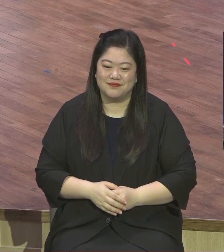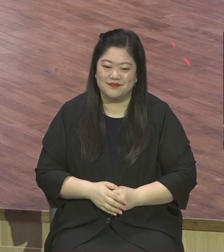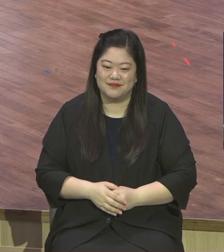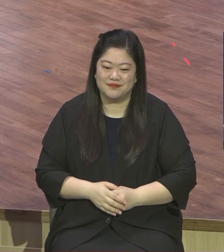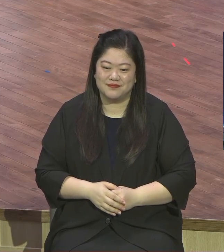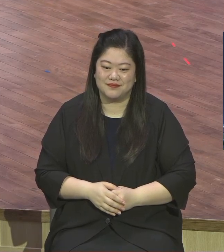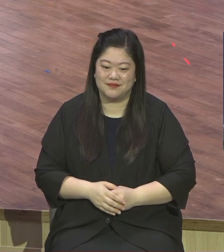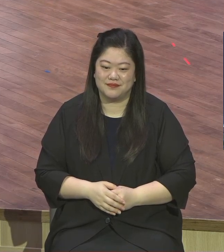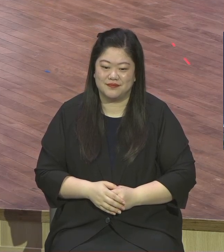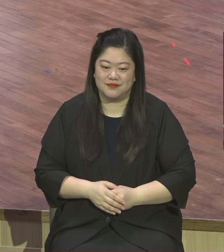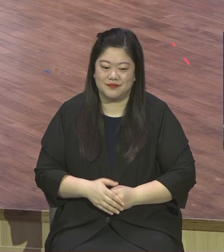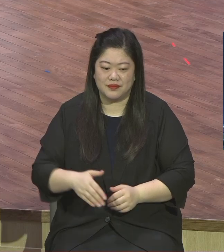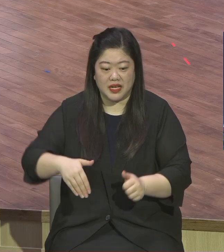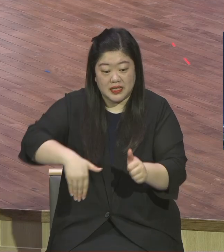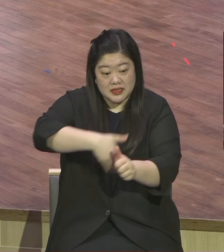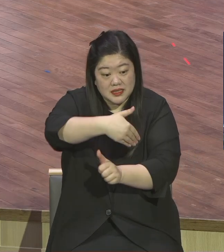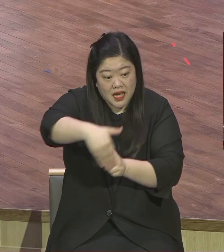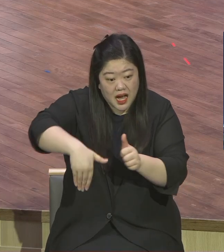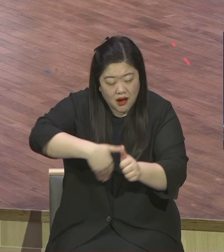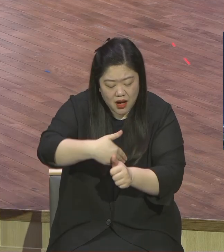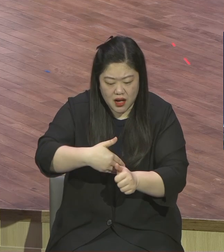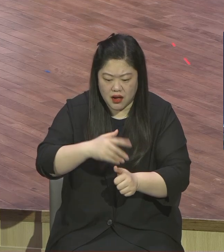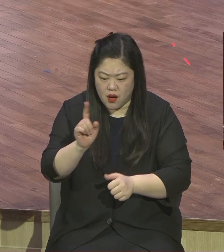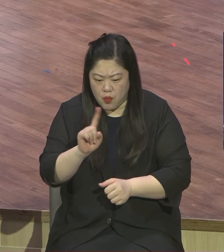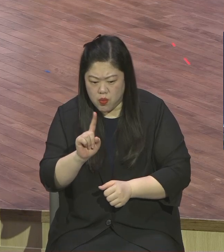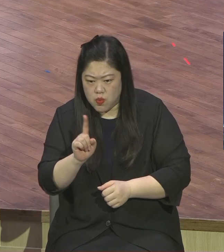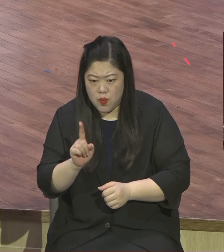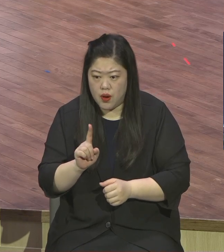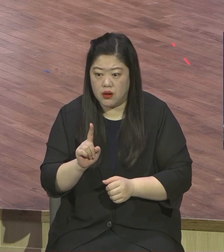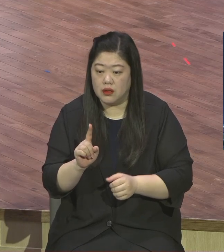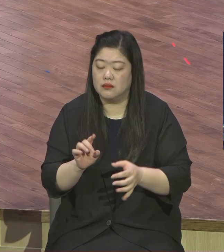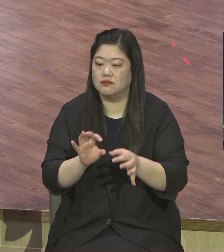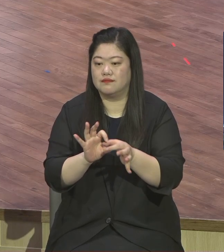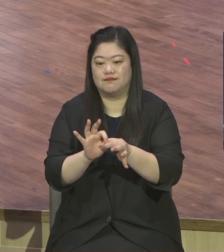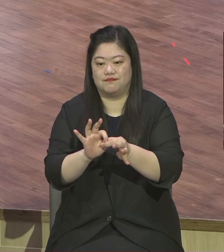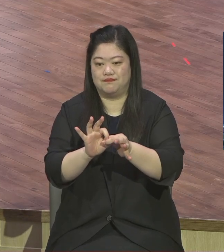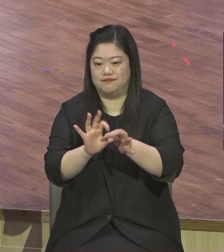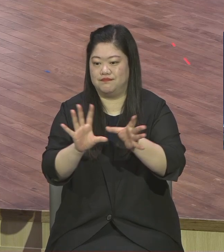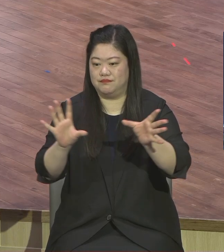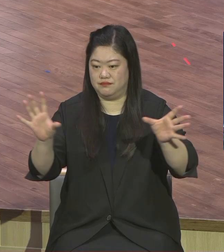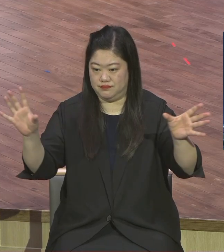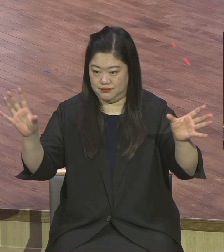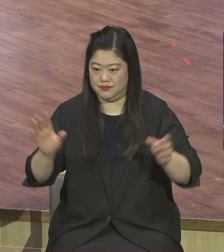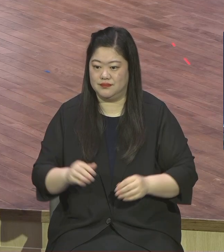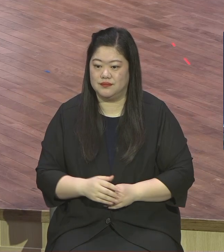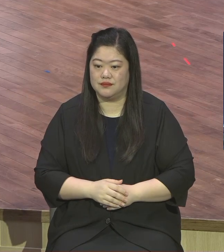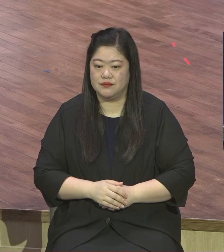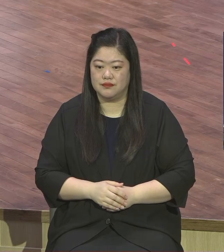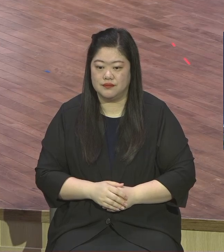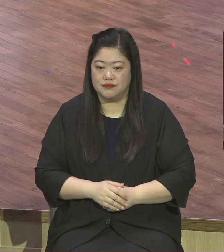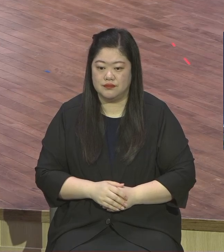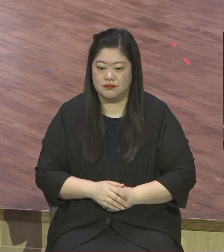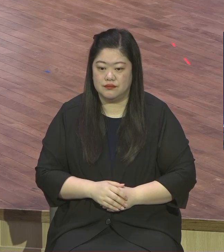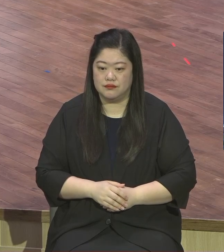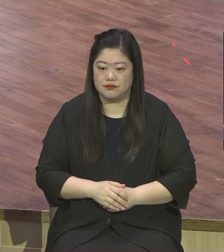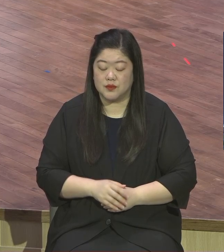어떤 이유든 상관이 없습니다. 상관없이 여러분들은 지금 최고의